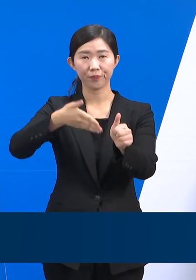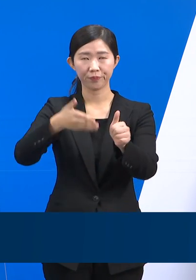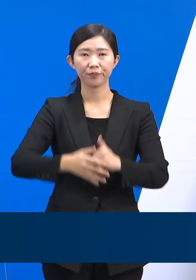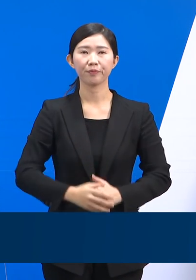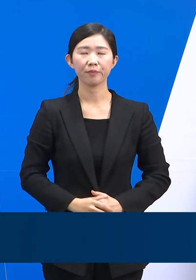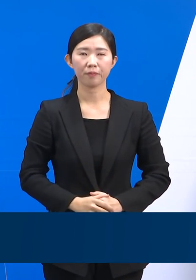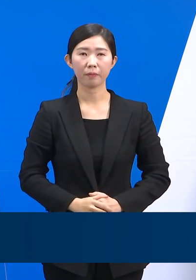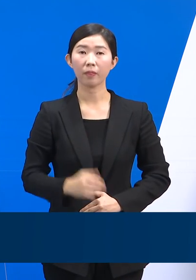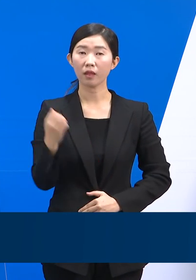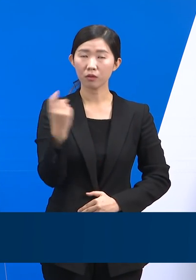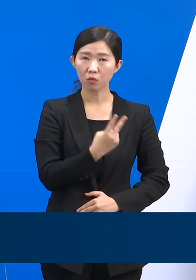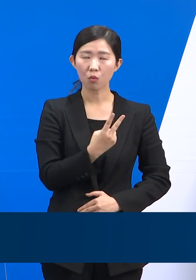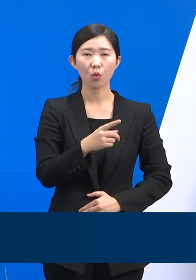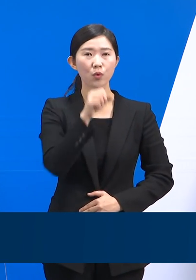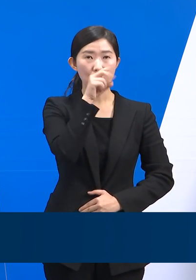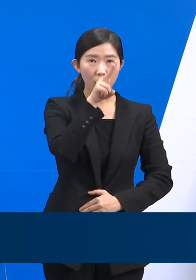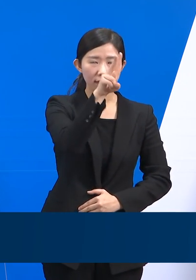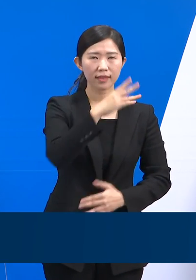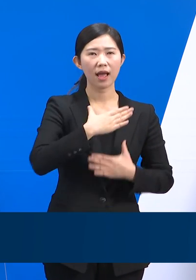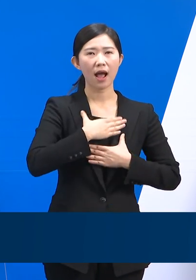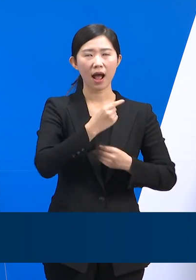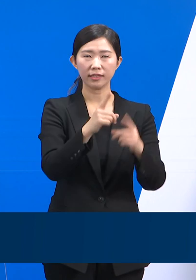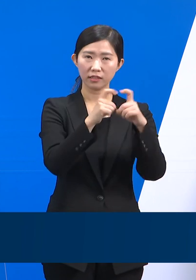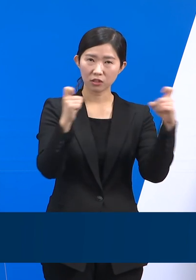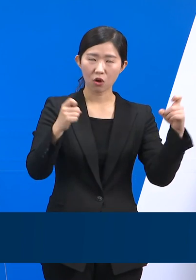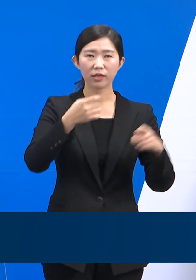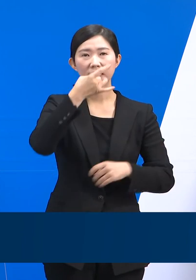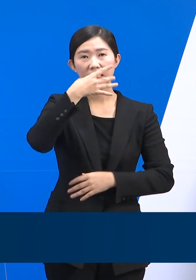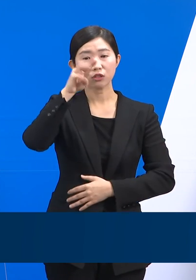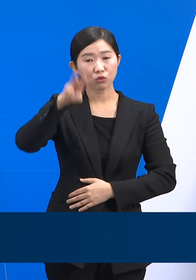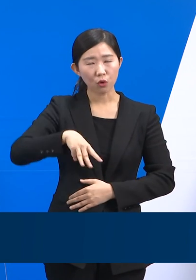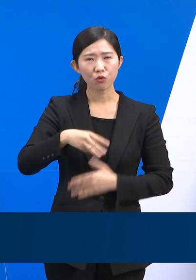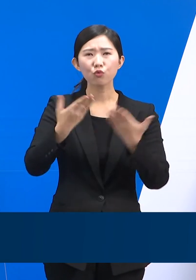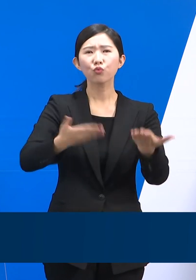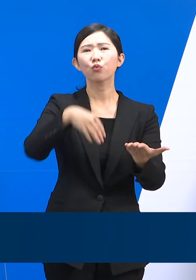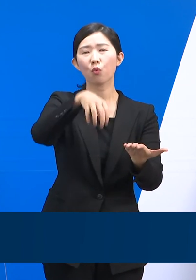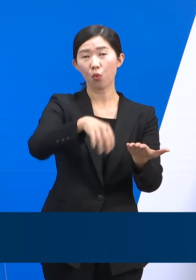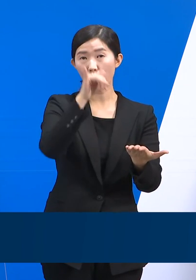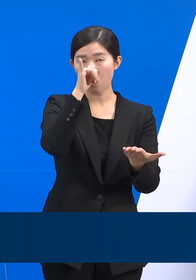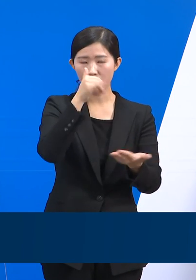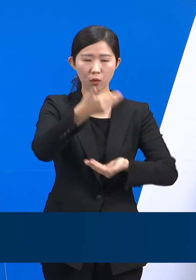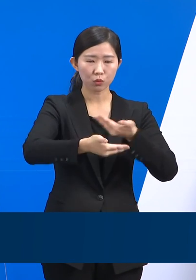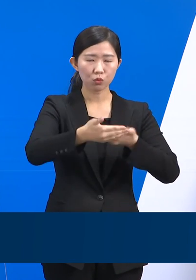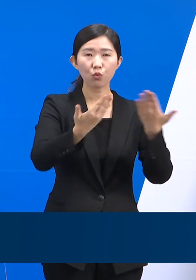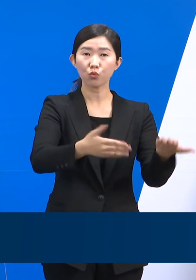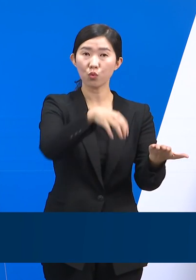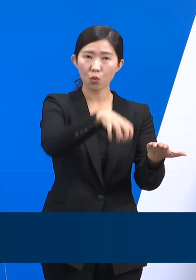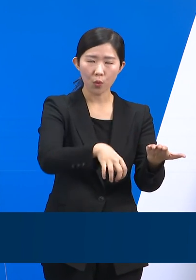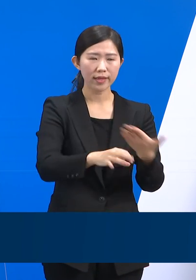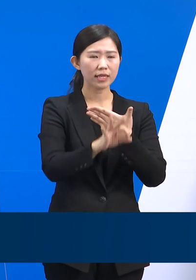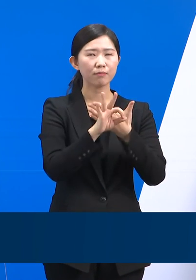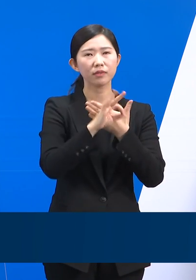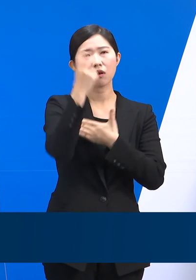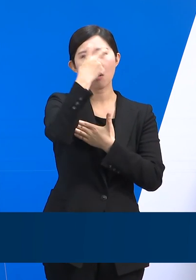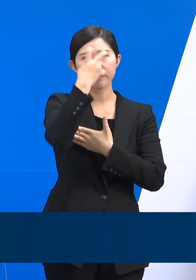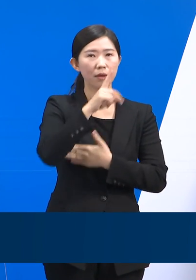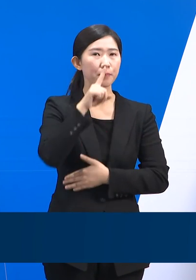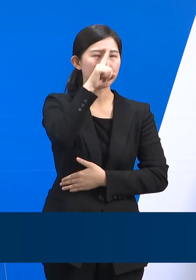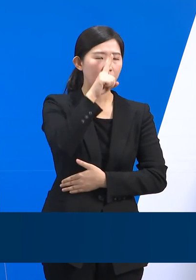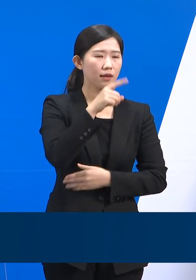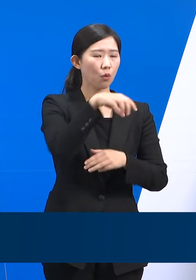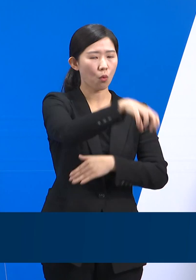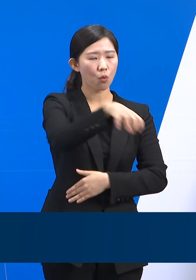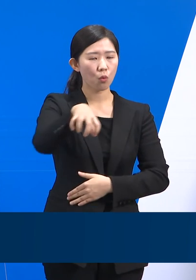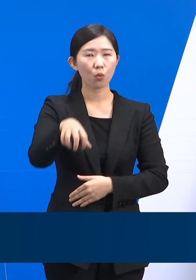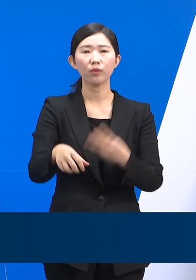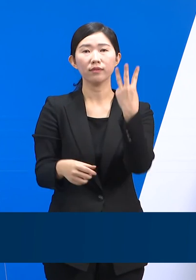또한 용인, 안성, 이천휴게소 등 고속도로 휴게소 임시선별검사소 3곳을 설치하여 연휴 기간 지역